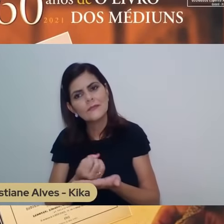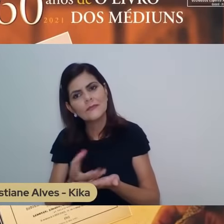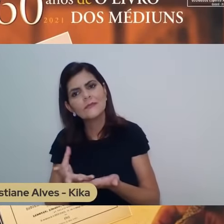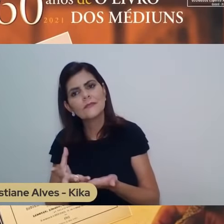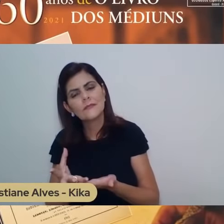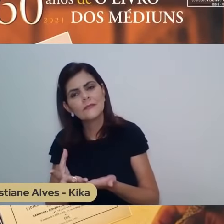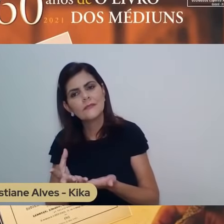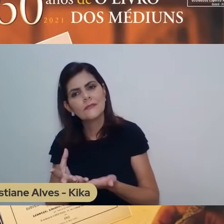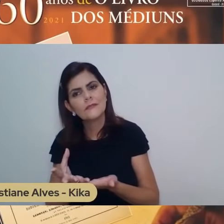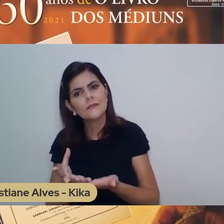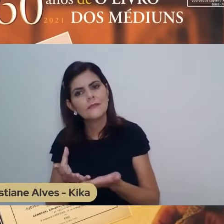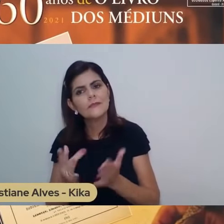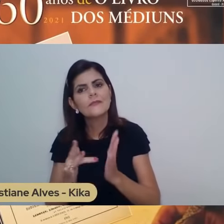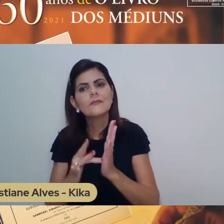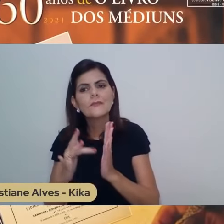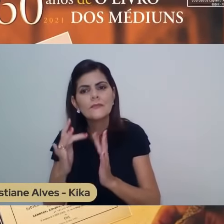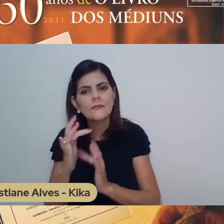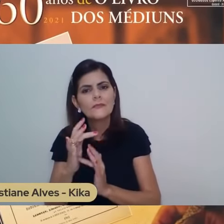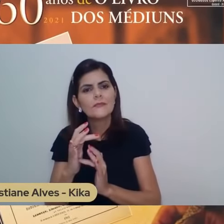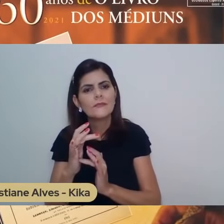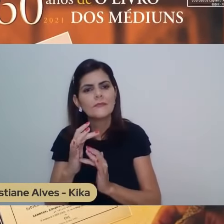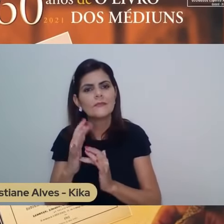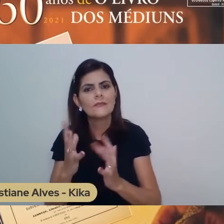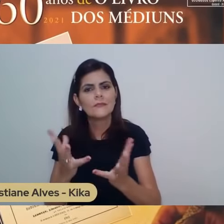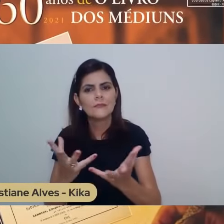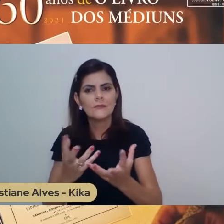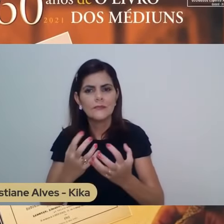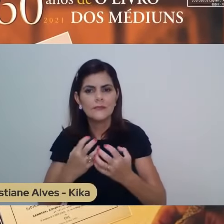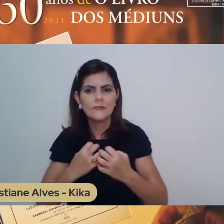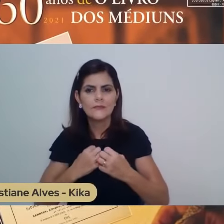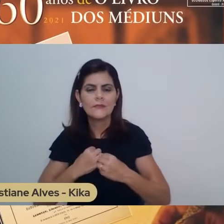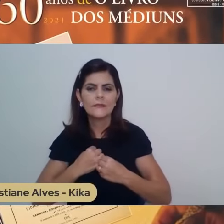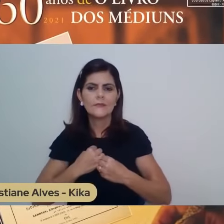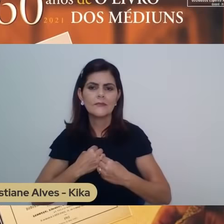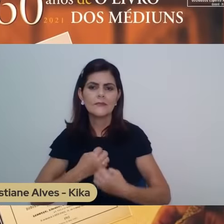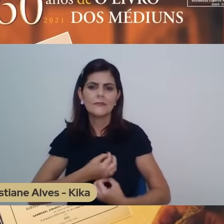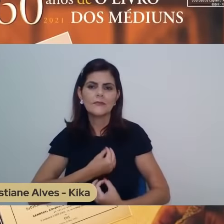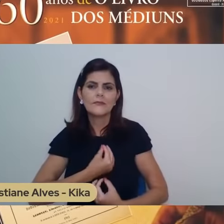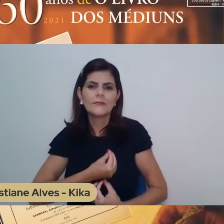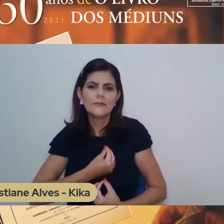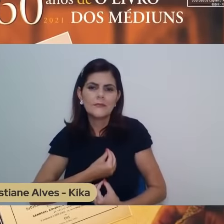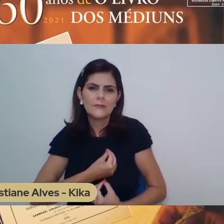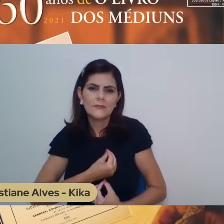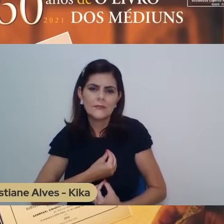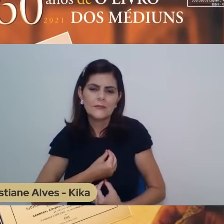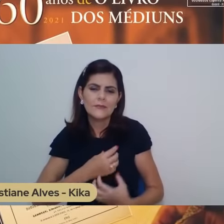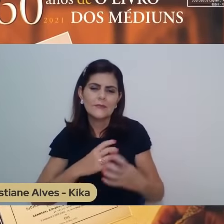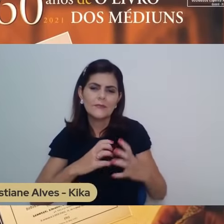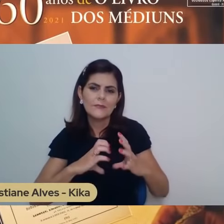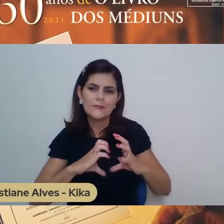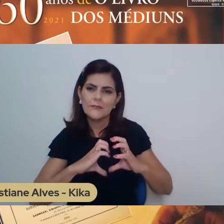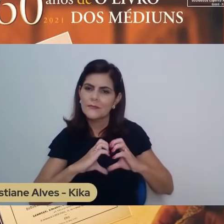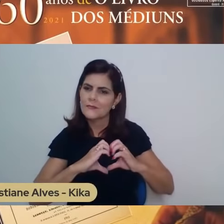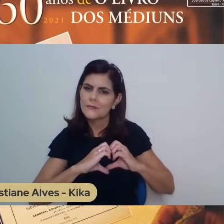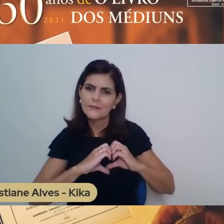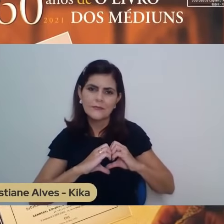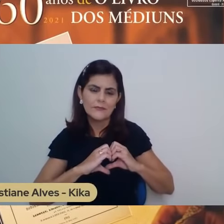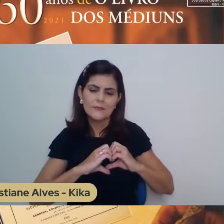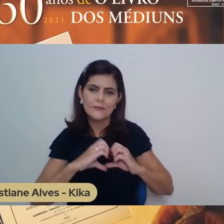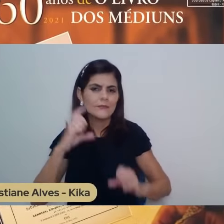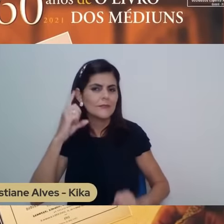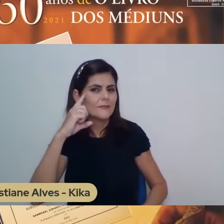presença de Jesus não for cada vez mais viva em nós, não somente no raciocínio, não somente na